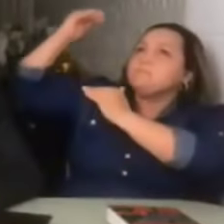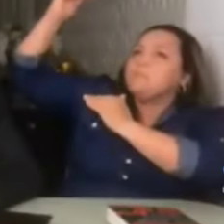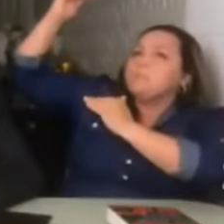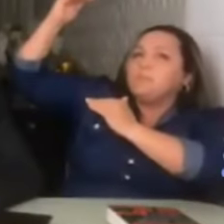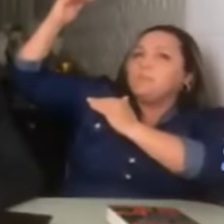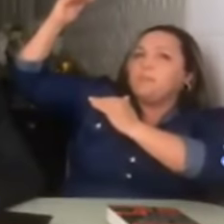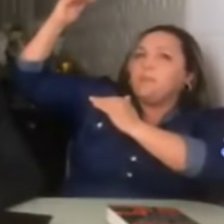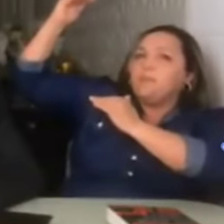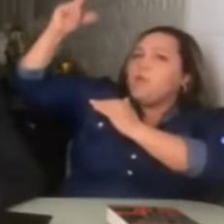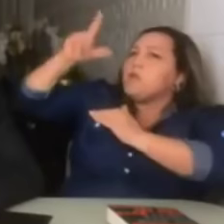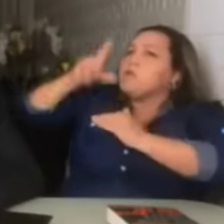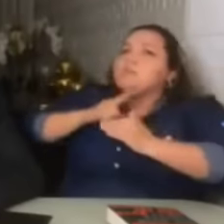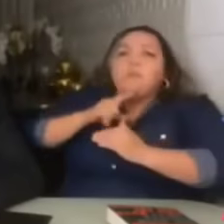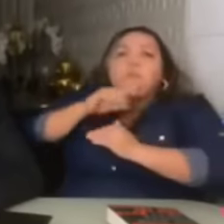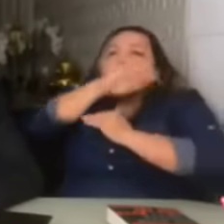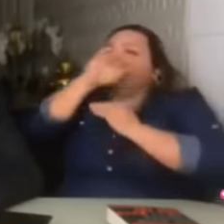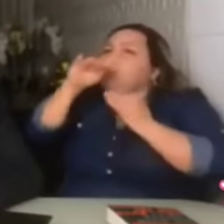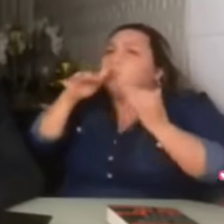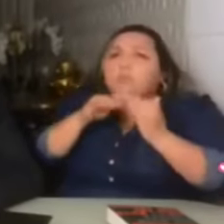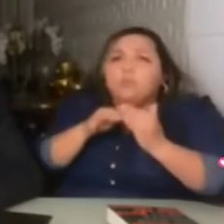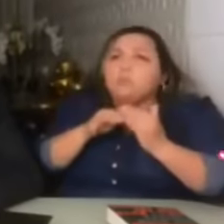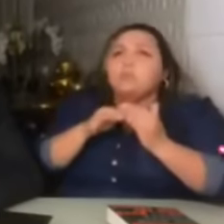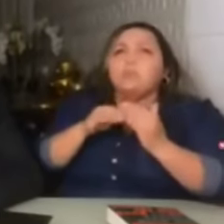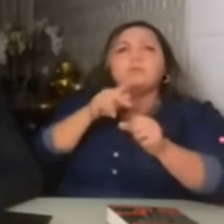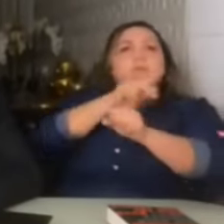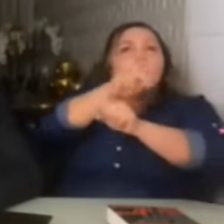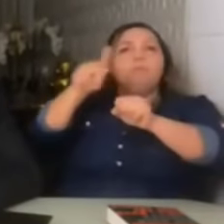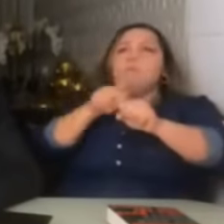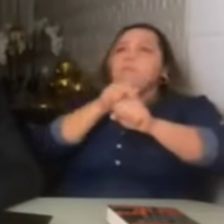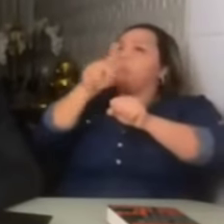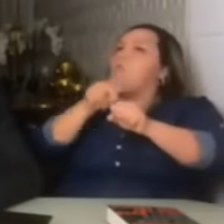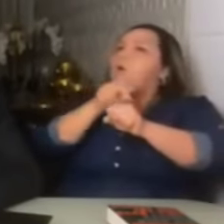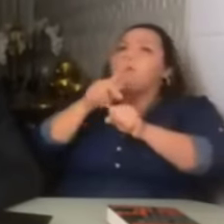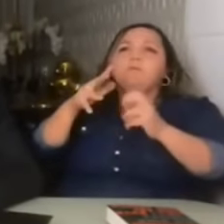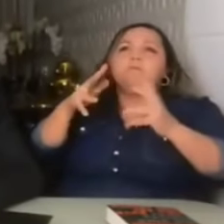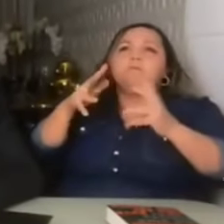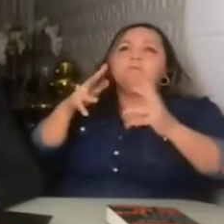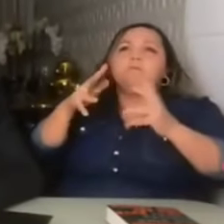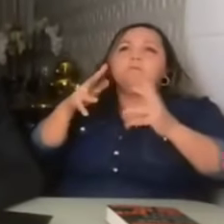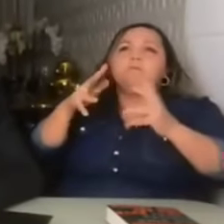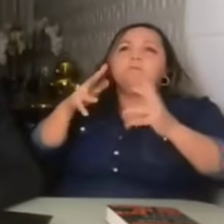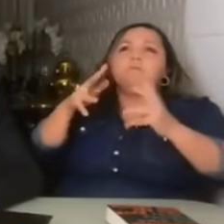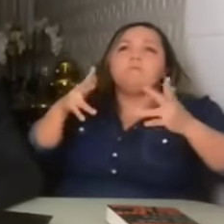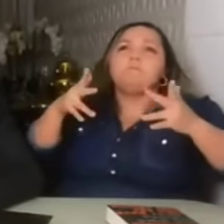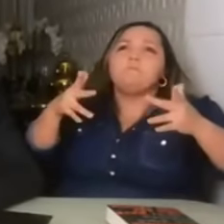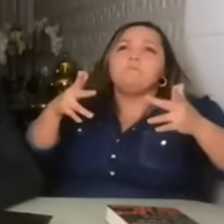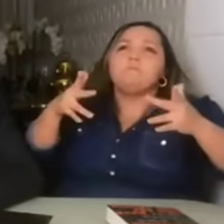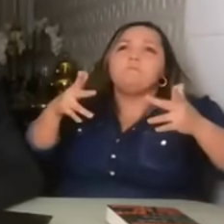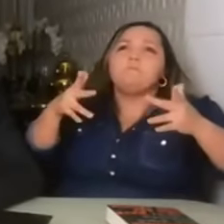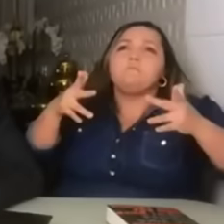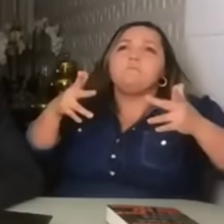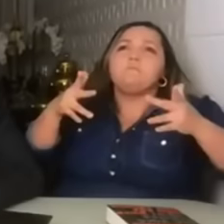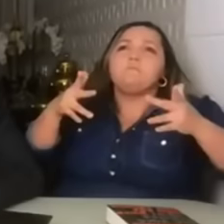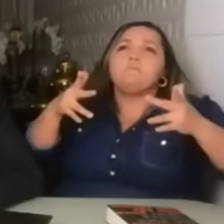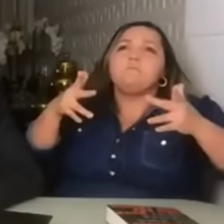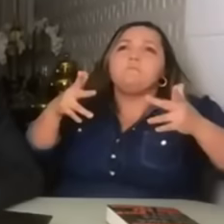tudo, tudo para sermos uma grande nação. E se essa... Fora a